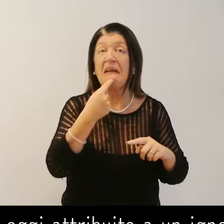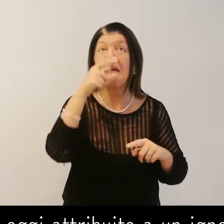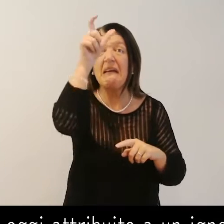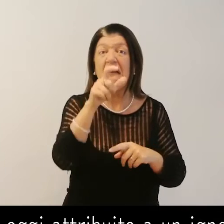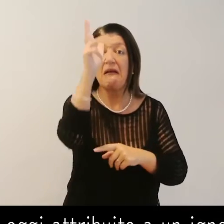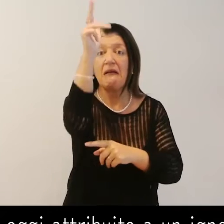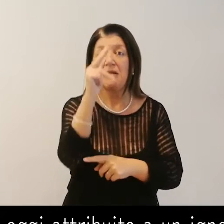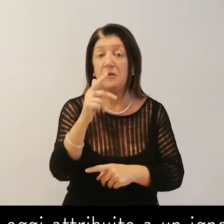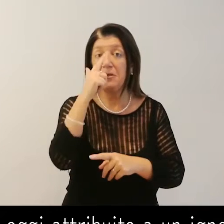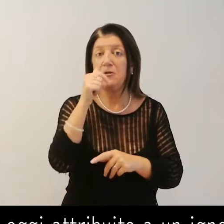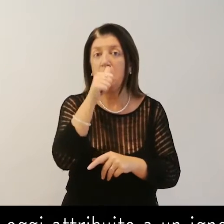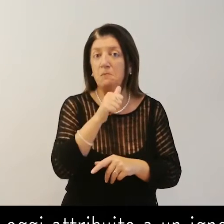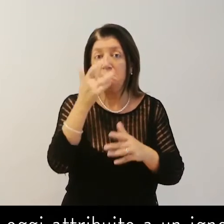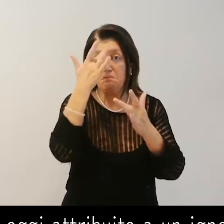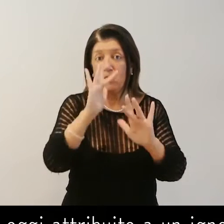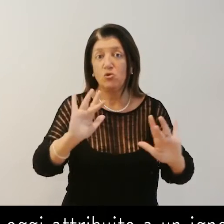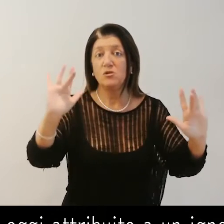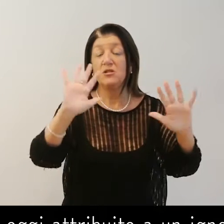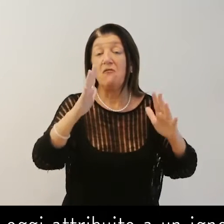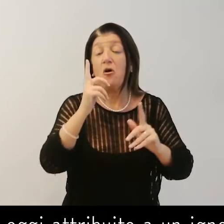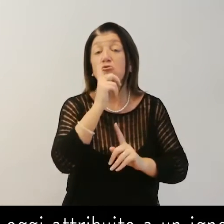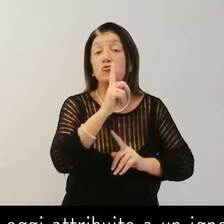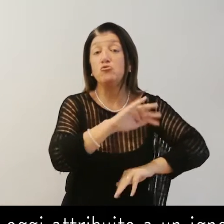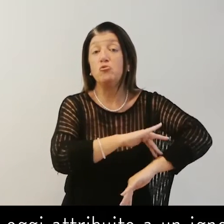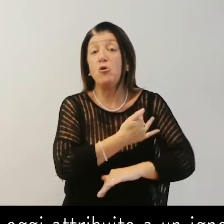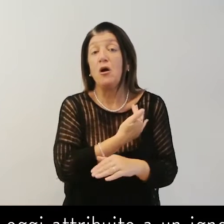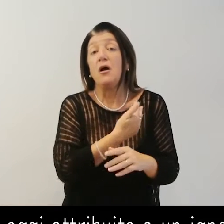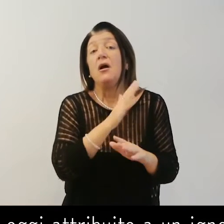Viene oggi attribuito a un ignoto maestro di formazione veneziana.